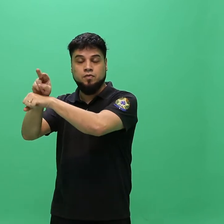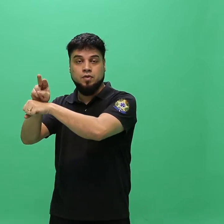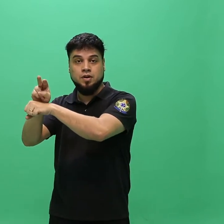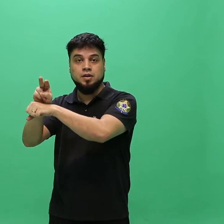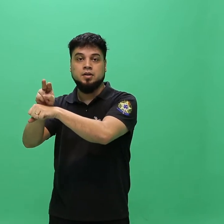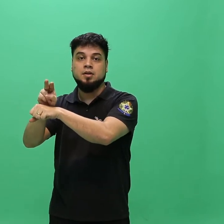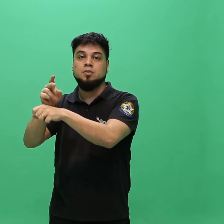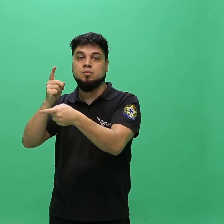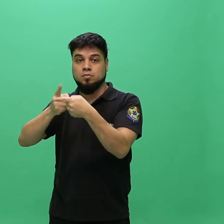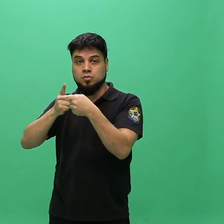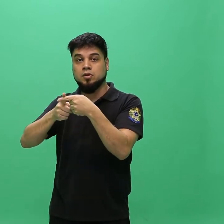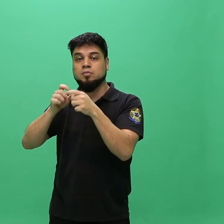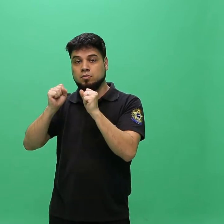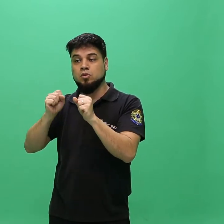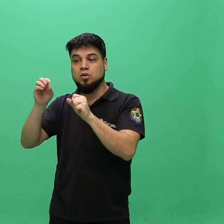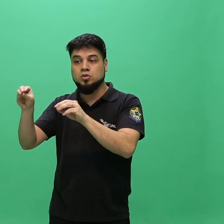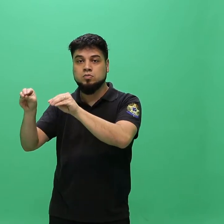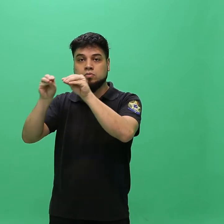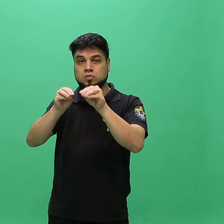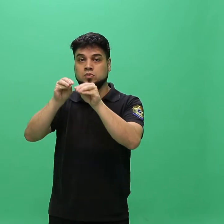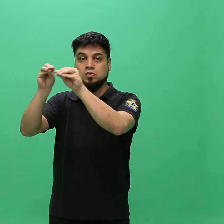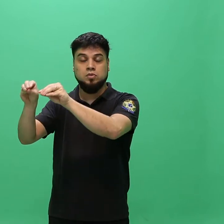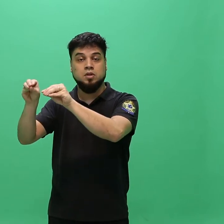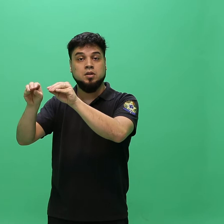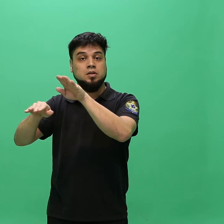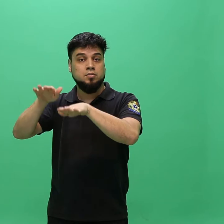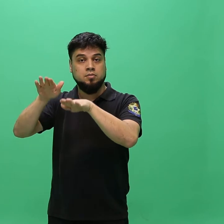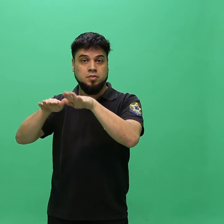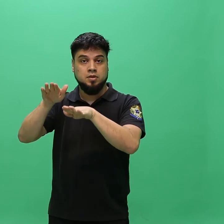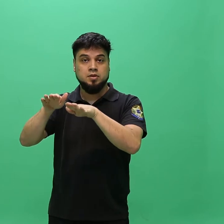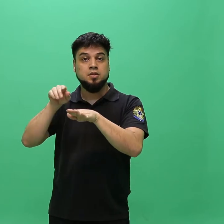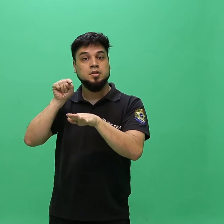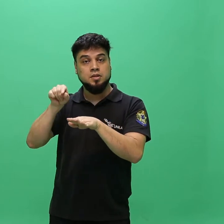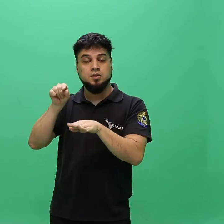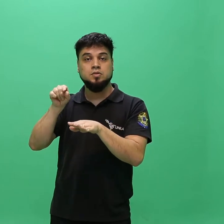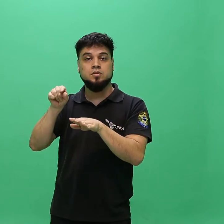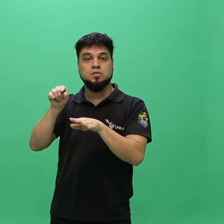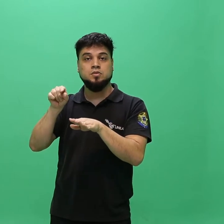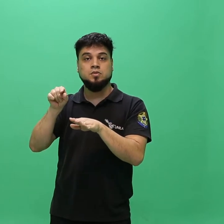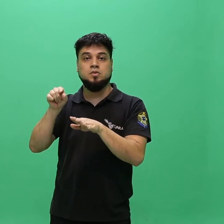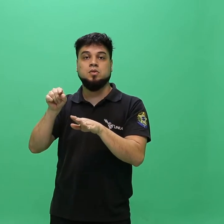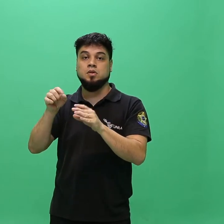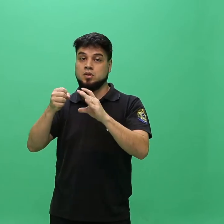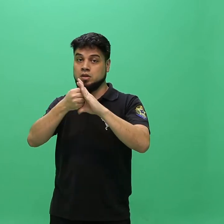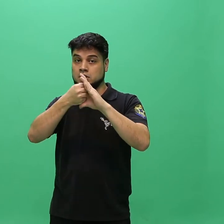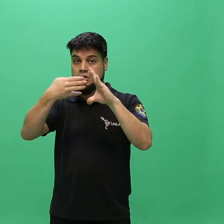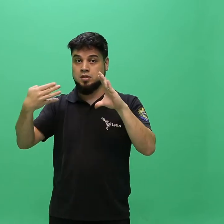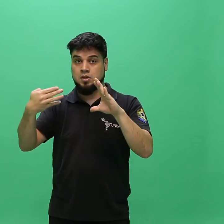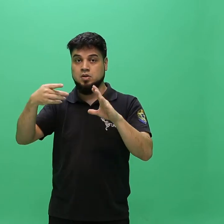Reopção dos de Ênfase, regido pelo edital Prograde nº 143